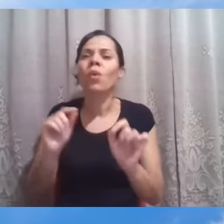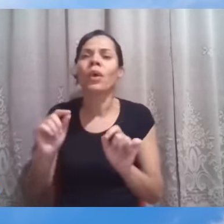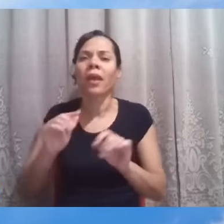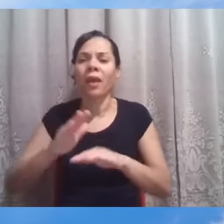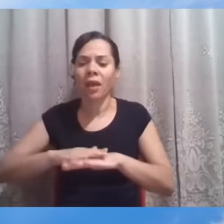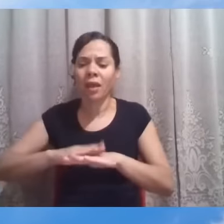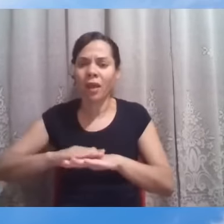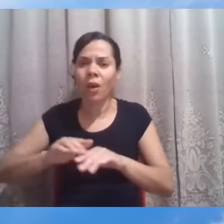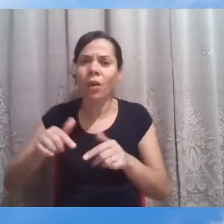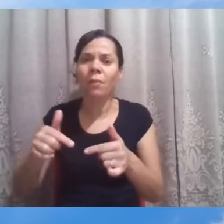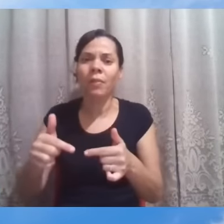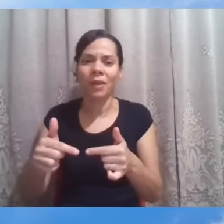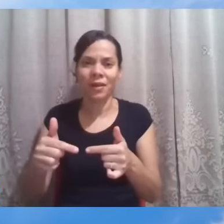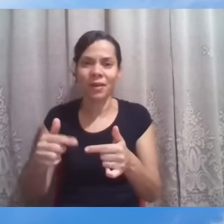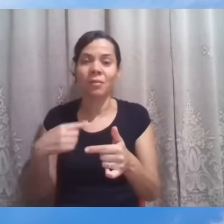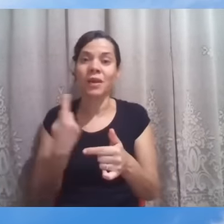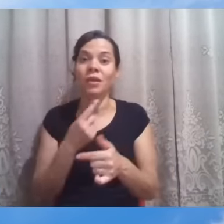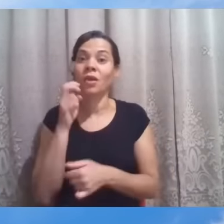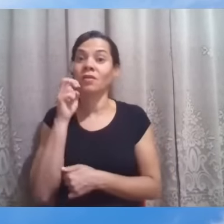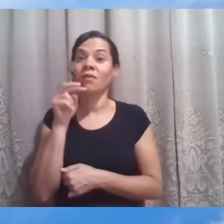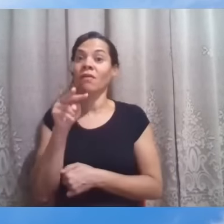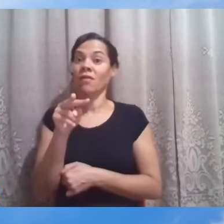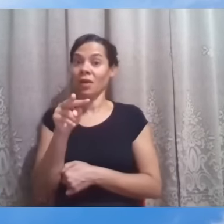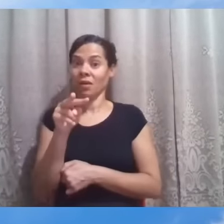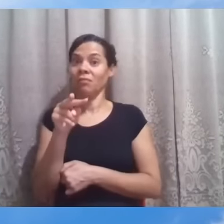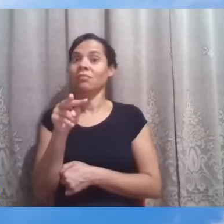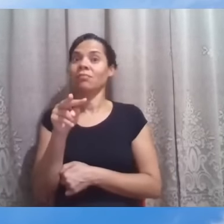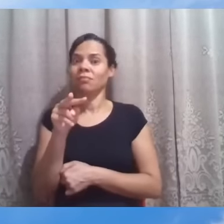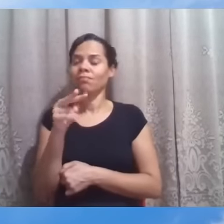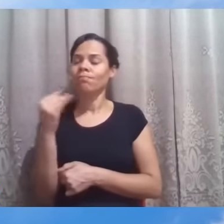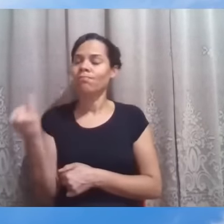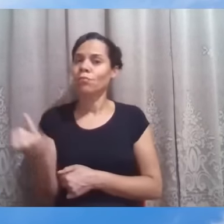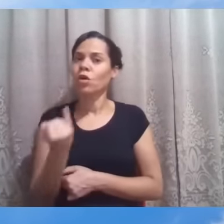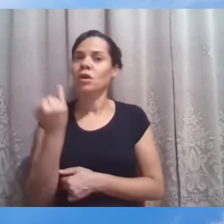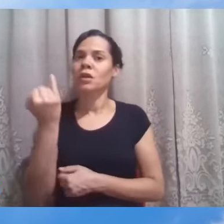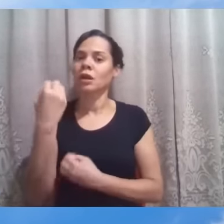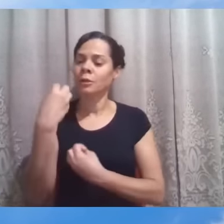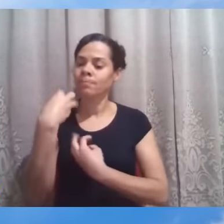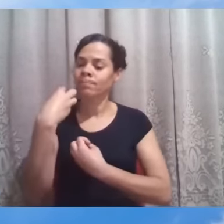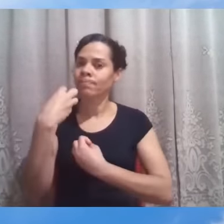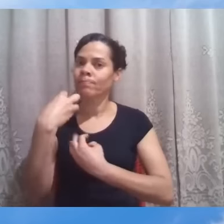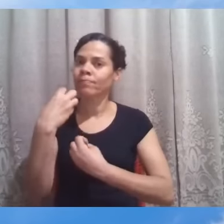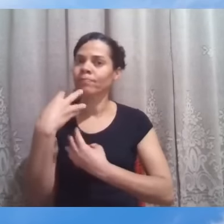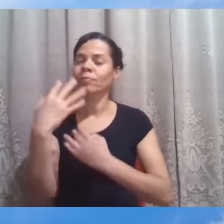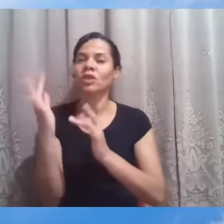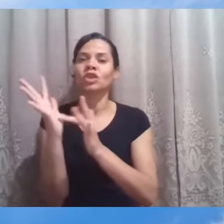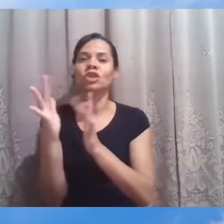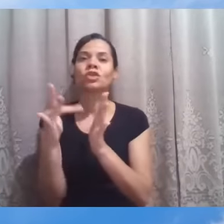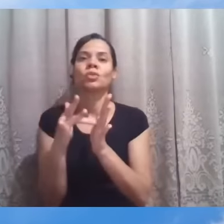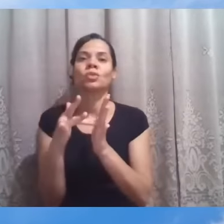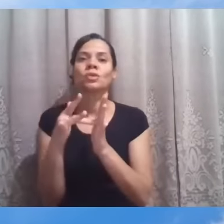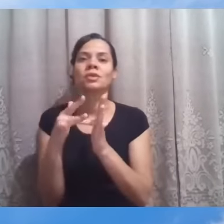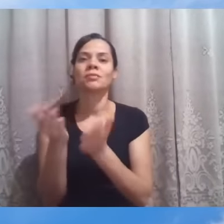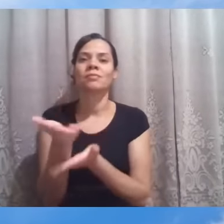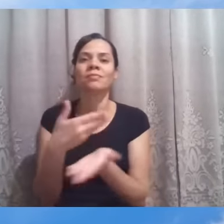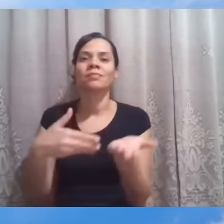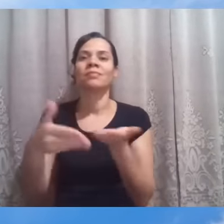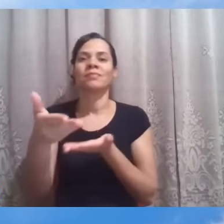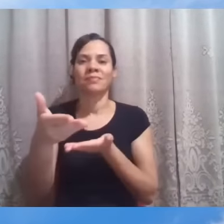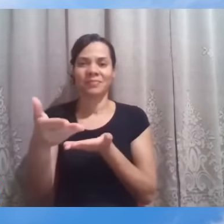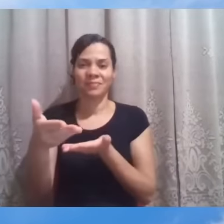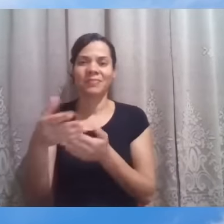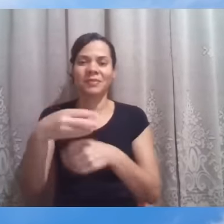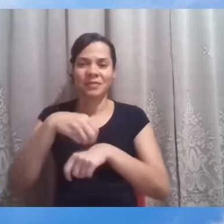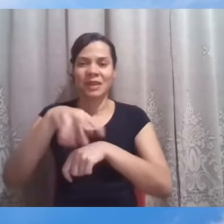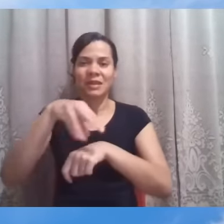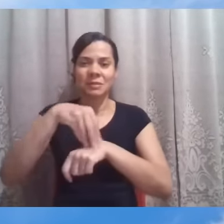para vermos as lições profundas que Jesus está transmitindo nessa passagem. Para além dessa